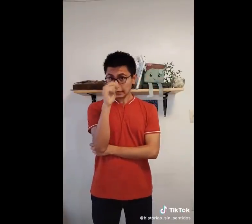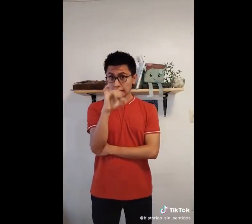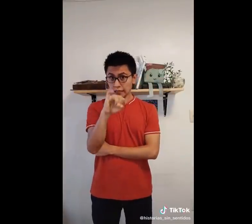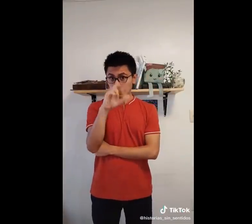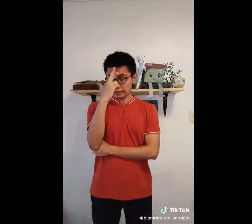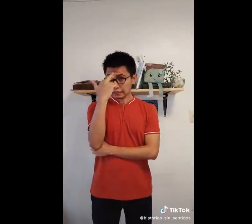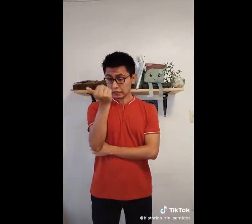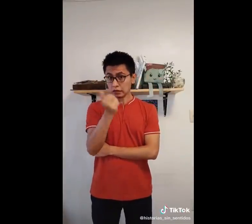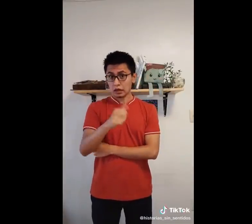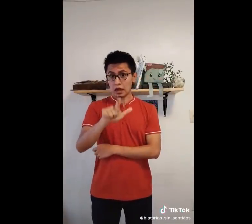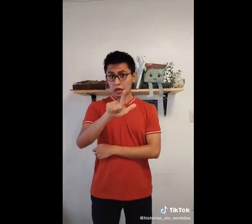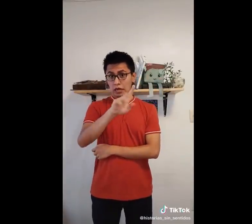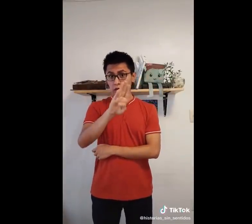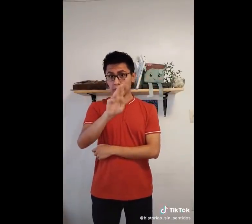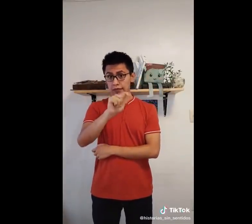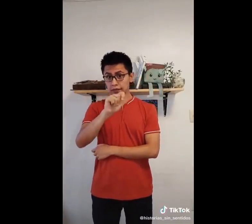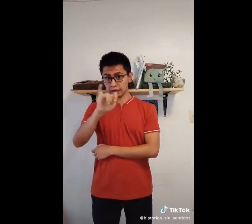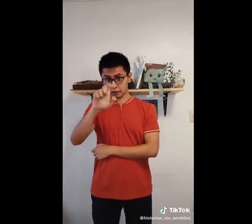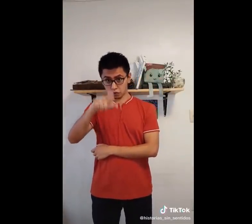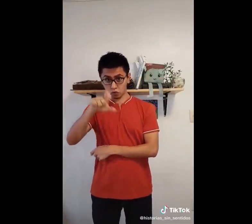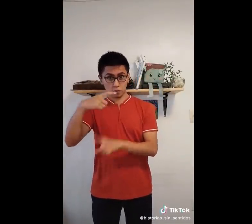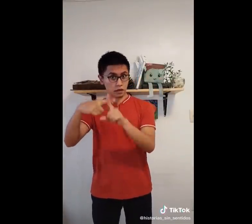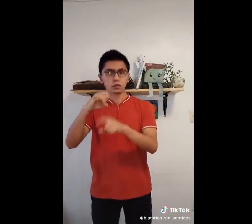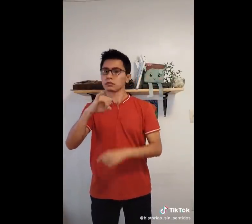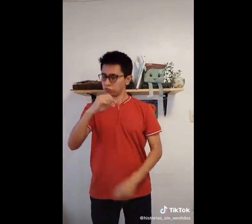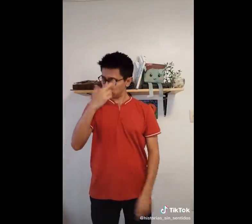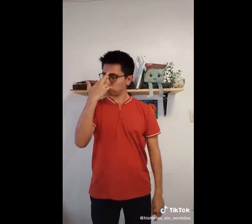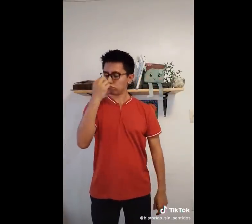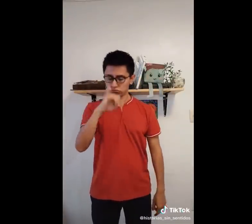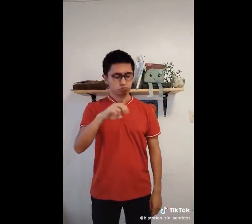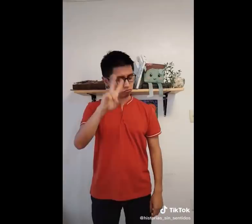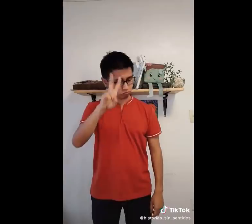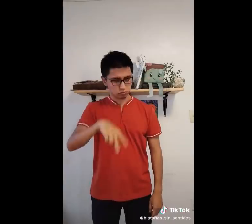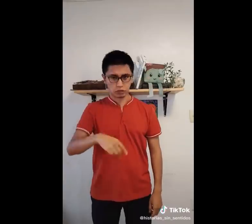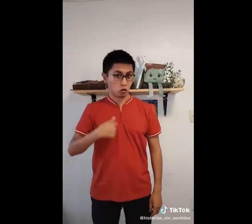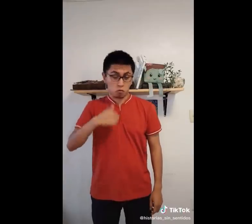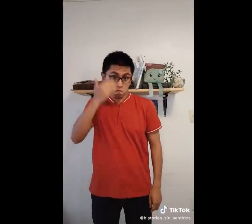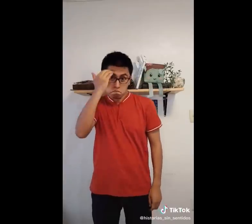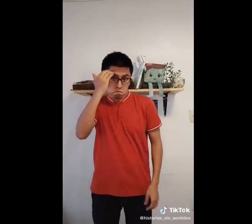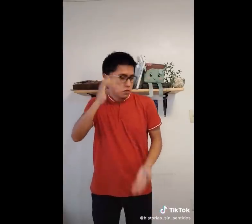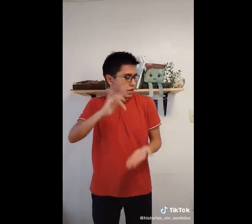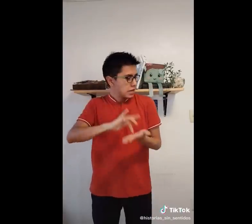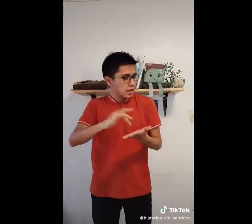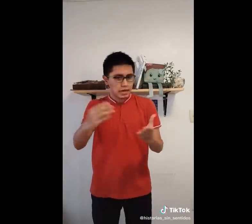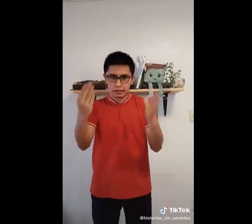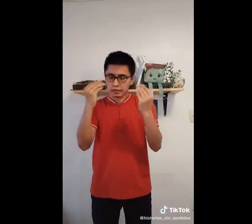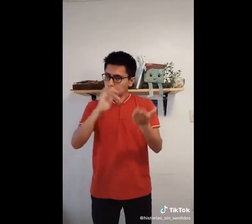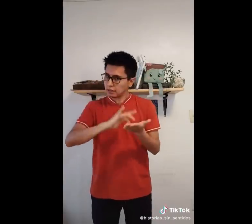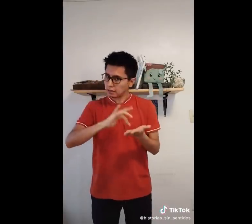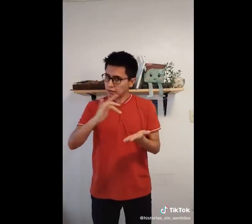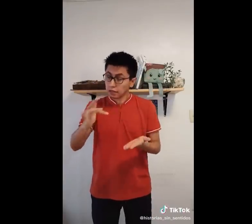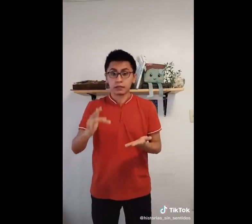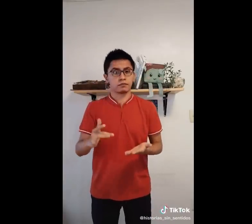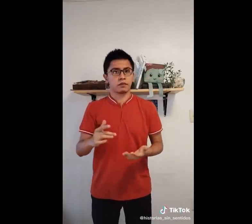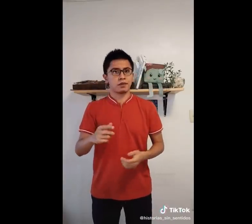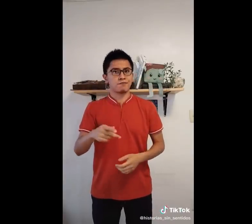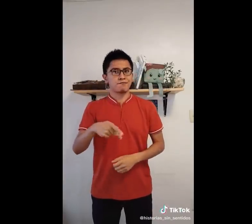Respecto al punto sobre LGBTT y comas, tienes toda la razón. Desconocía esto. Muchas gracias por enseñármelo. Pero